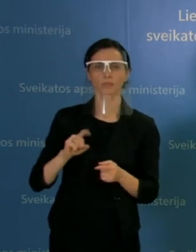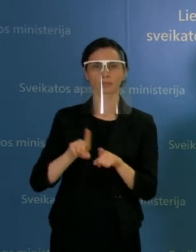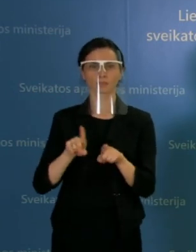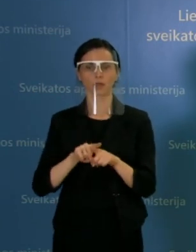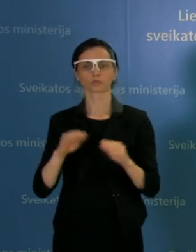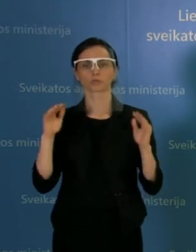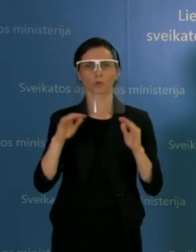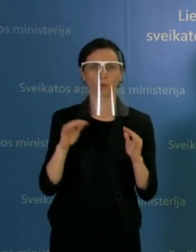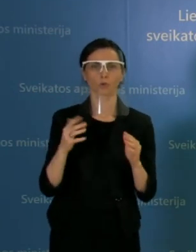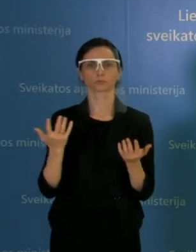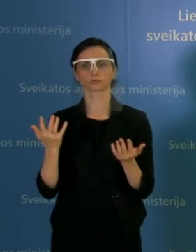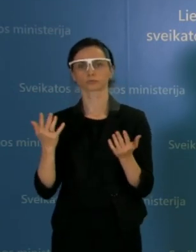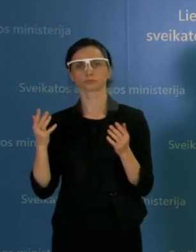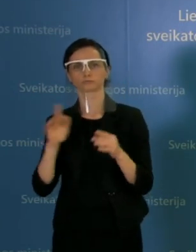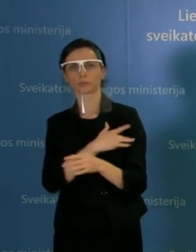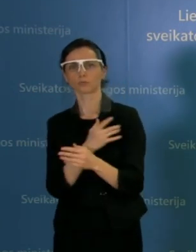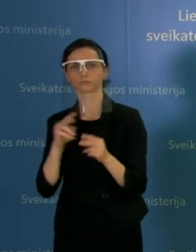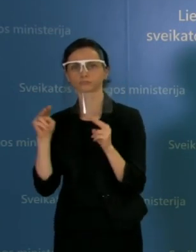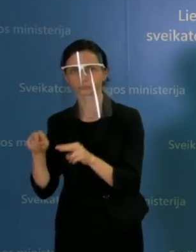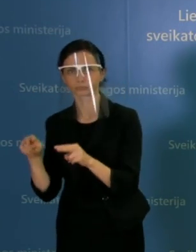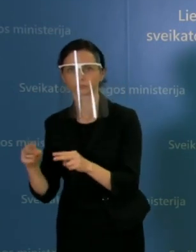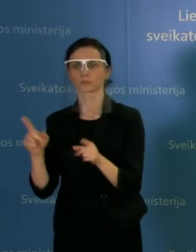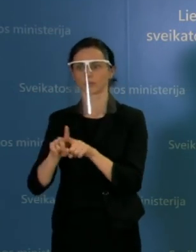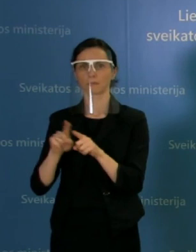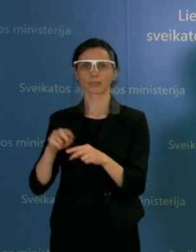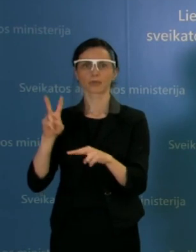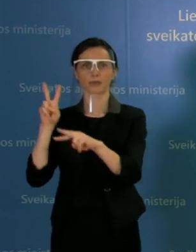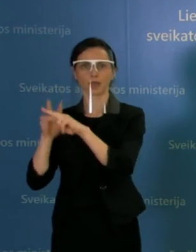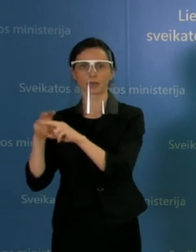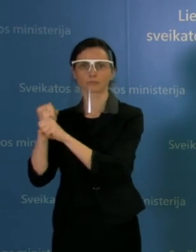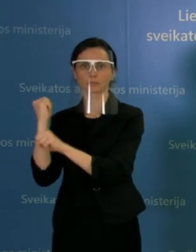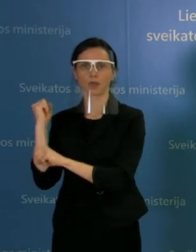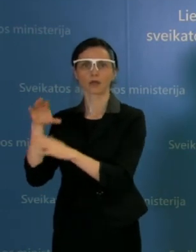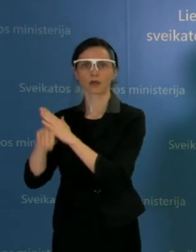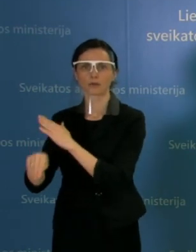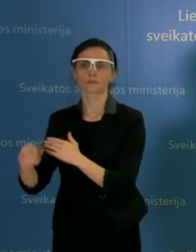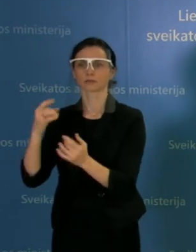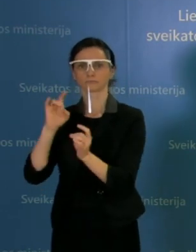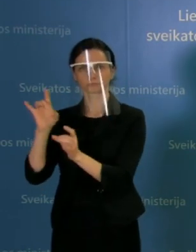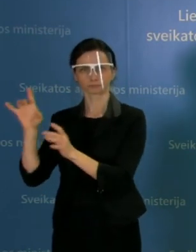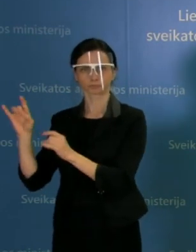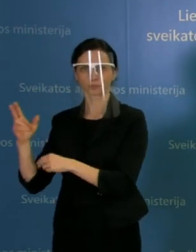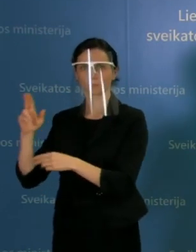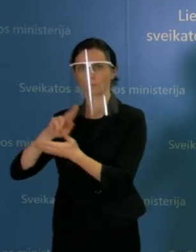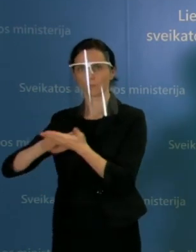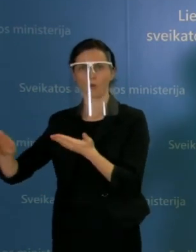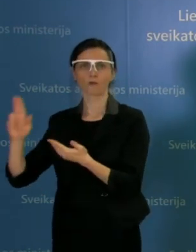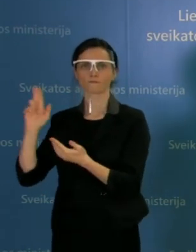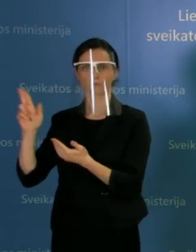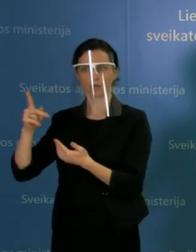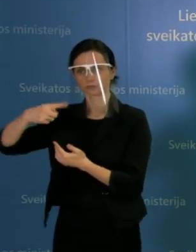globos įstaigos, kalėjimų darbuotojų ir kitų profesijų, kur